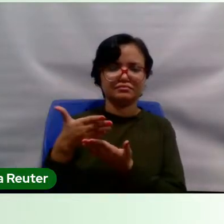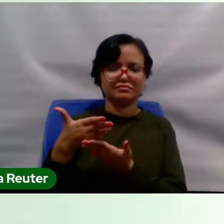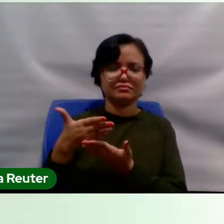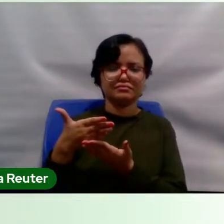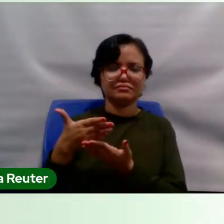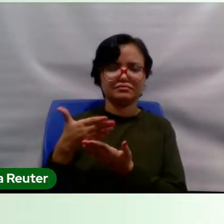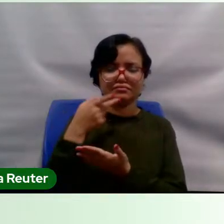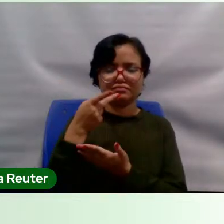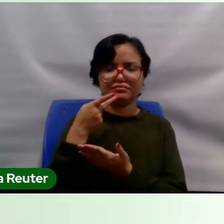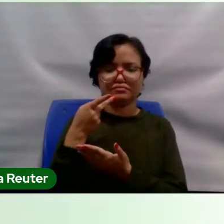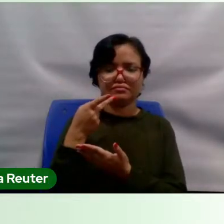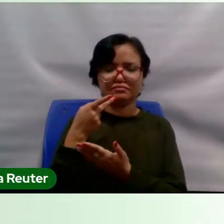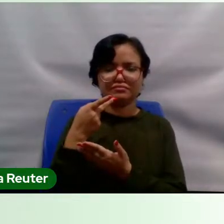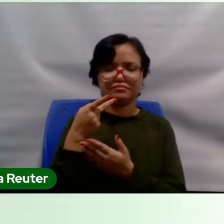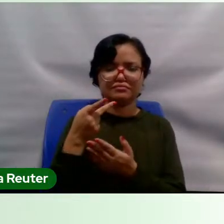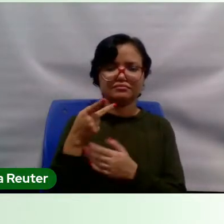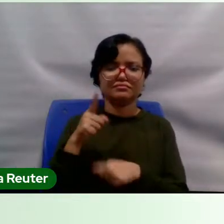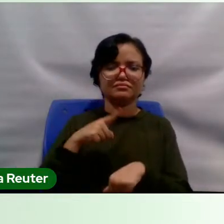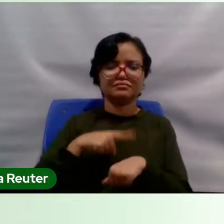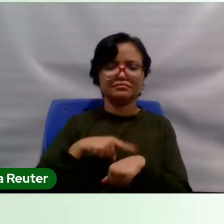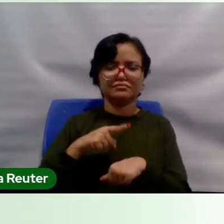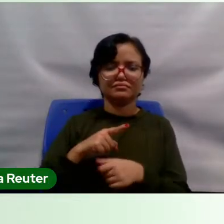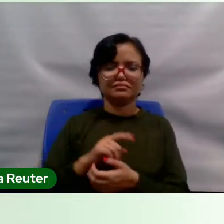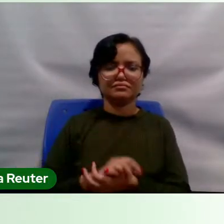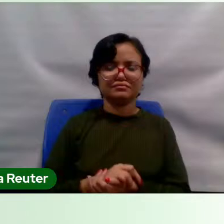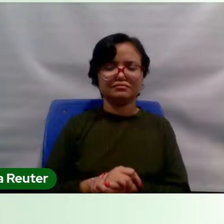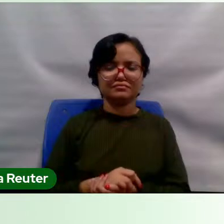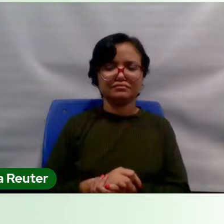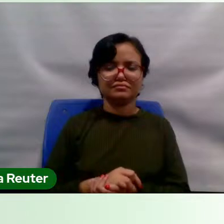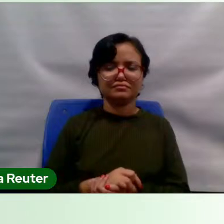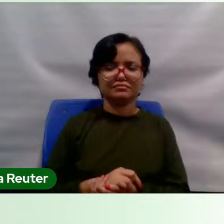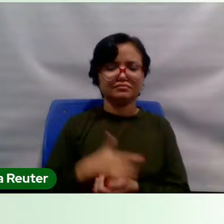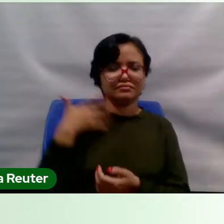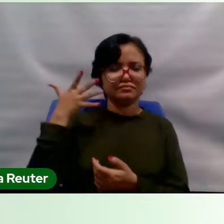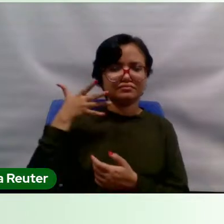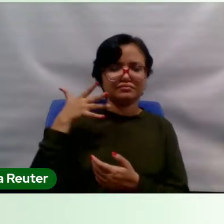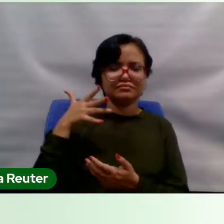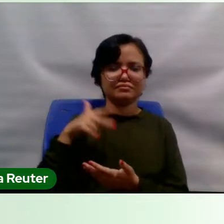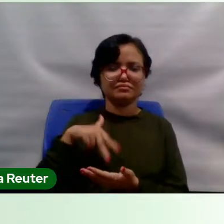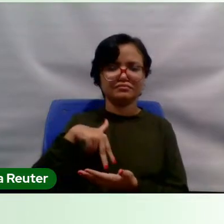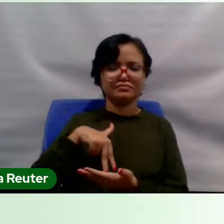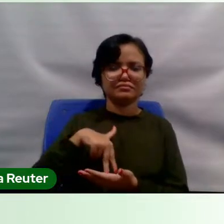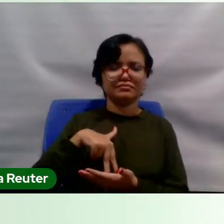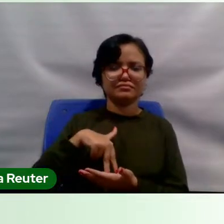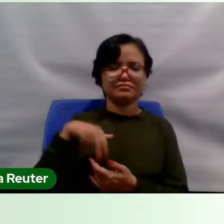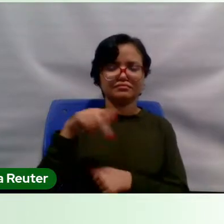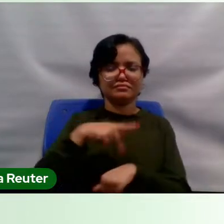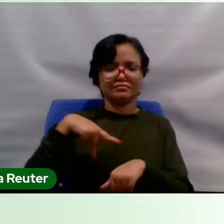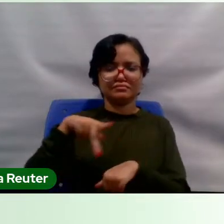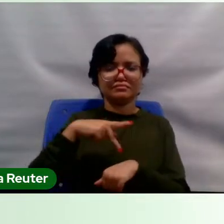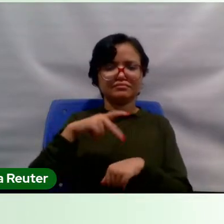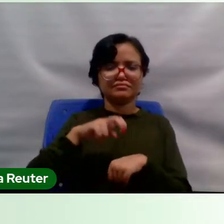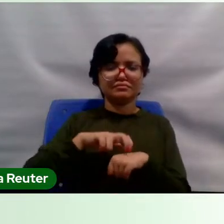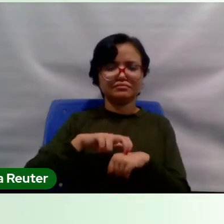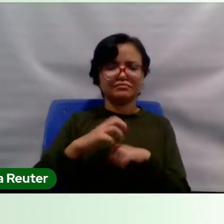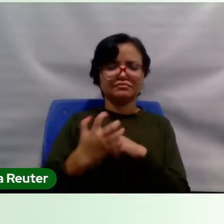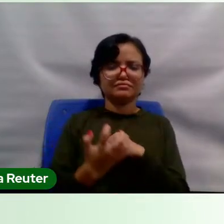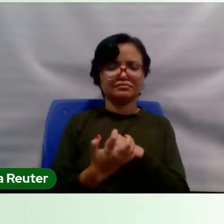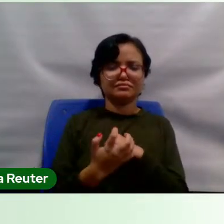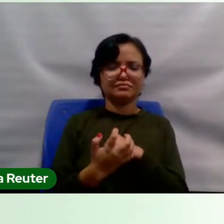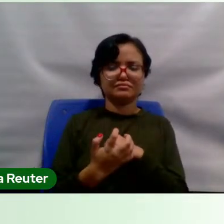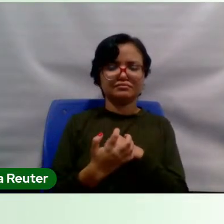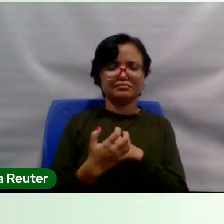exatamente o tempo em que ela se coloca em um país pandêmico. Qual a